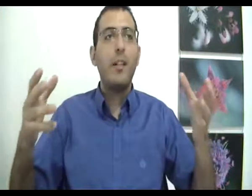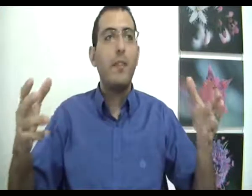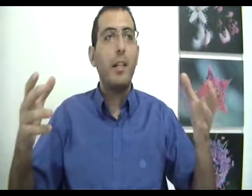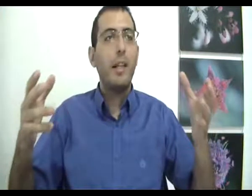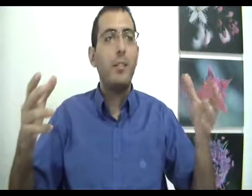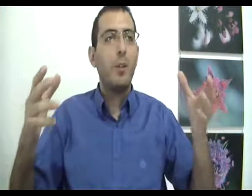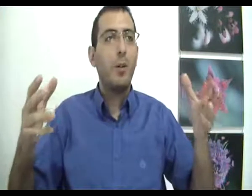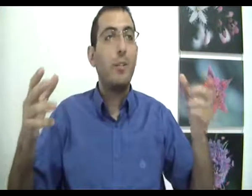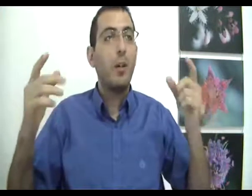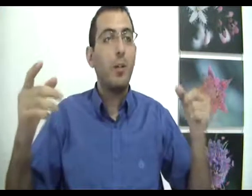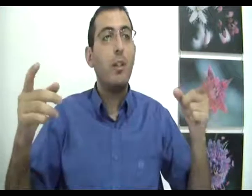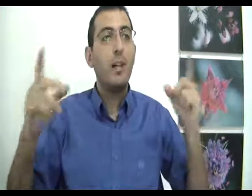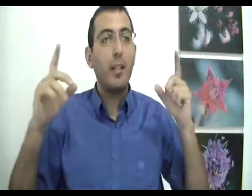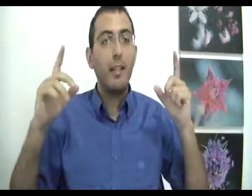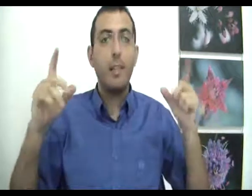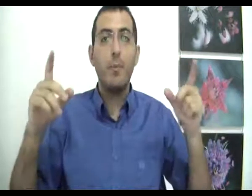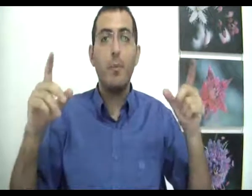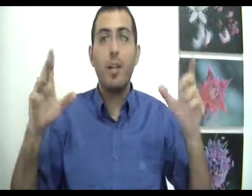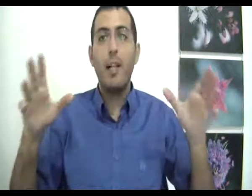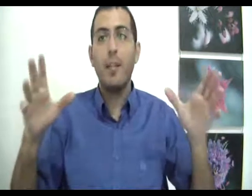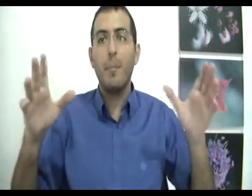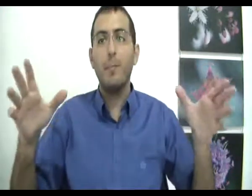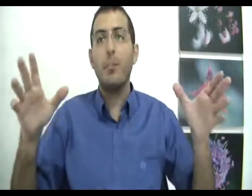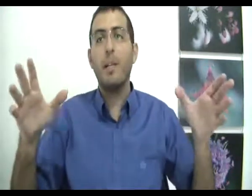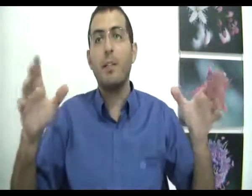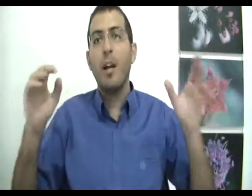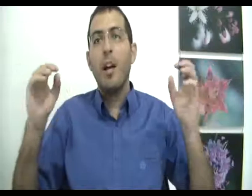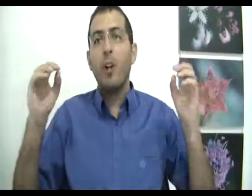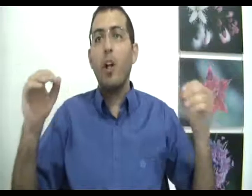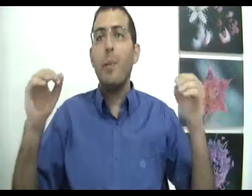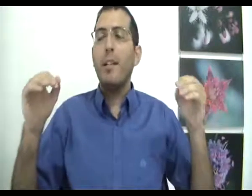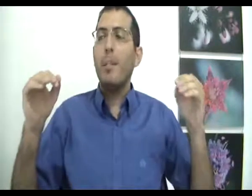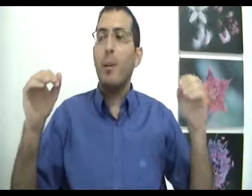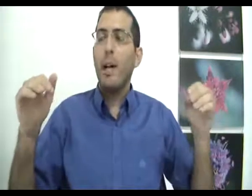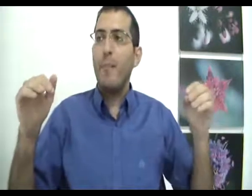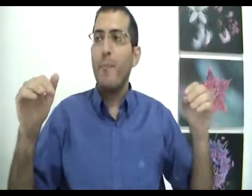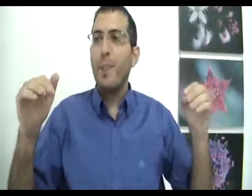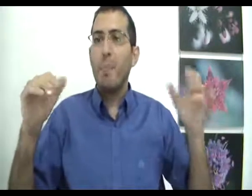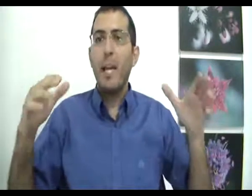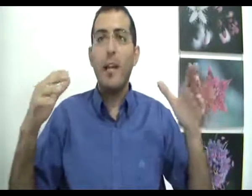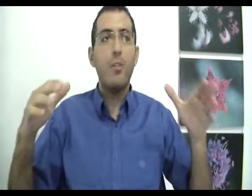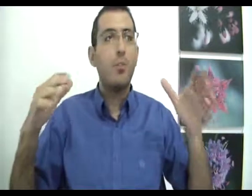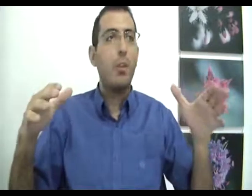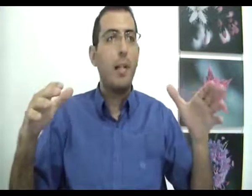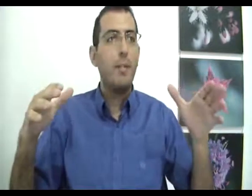לפי עניין הזיכרונות? הזיכרונות החווייתיים של האדם כל בן אדם בעולם מהרגע שהוא נולד